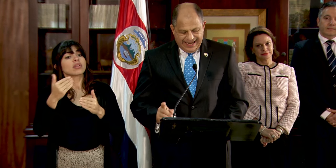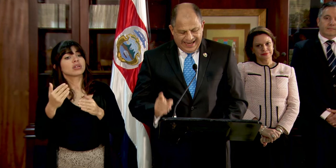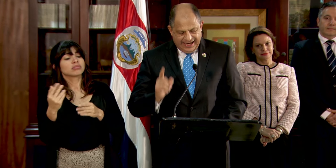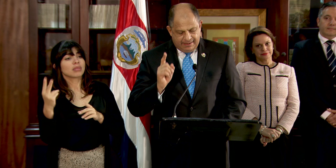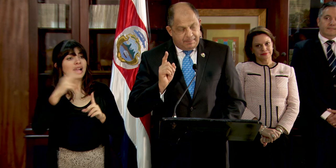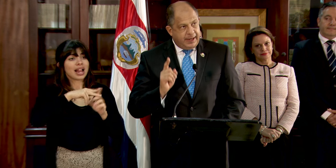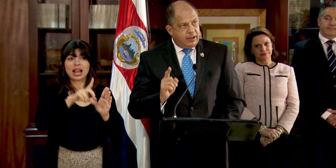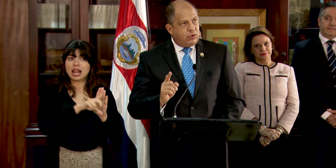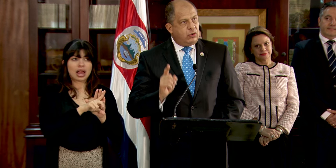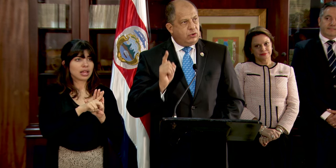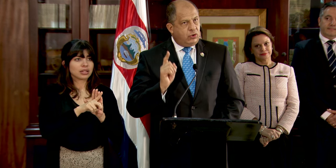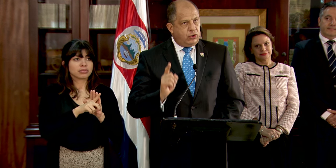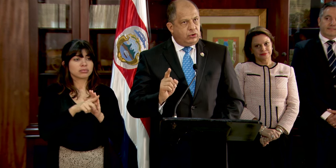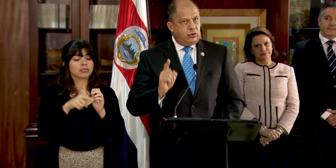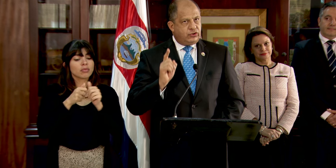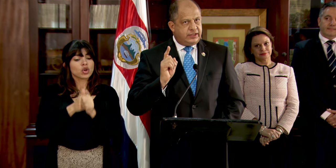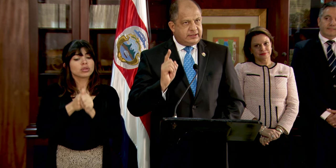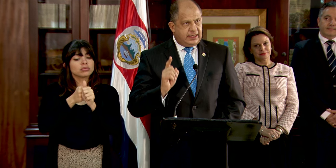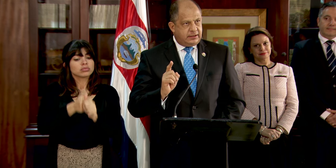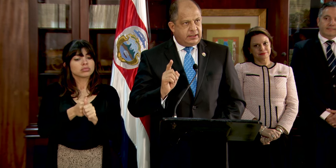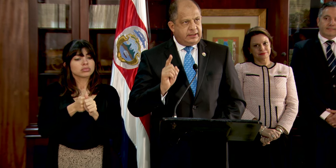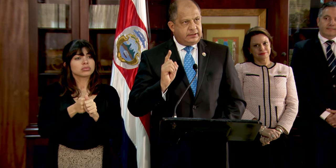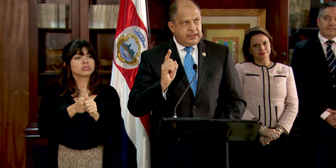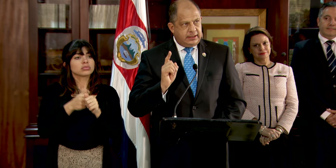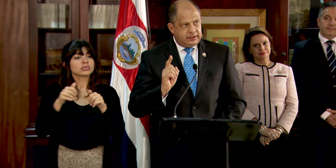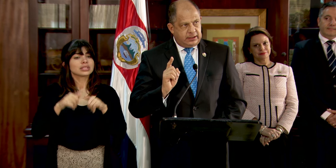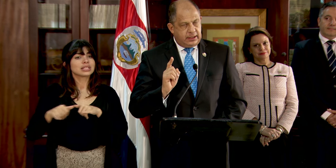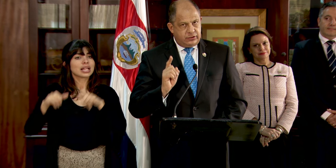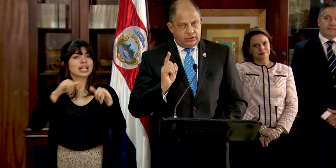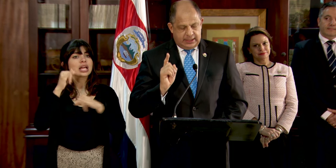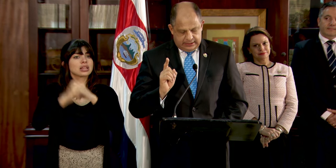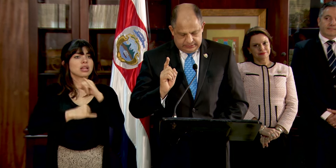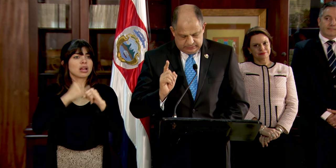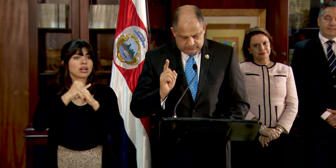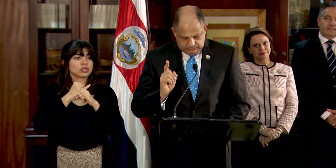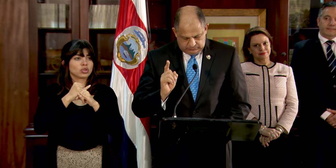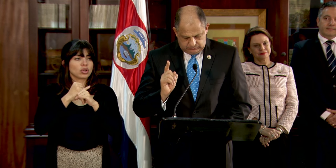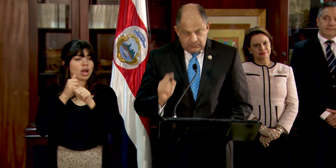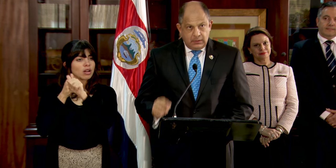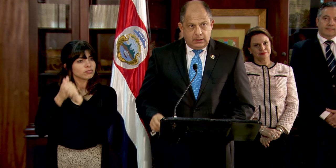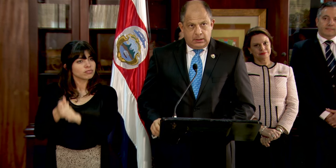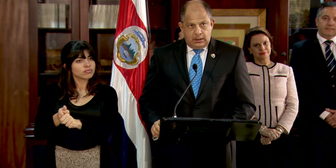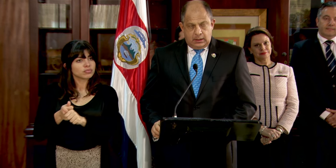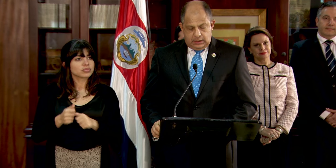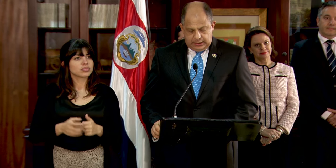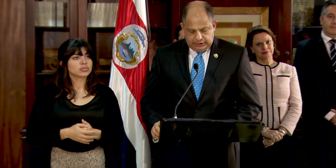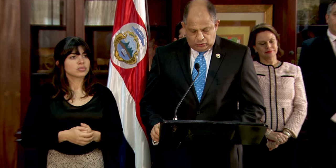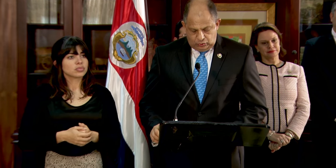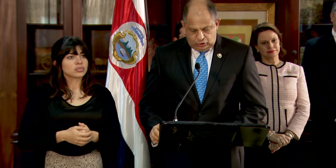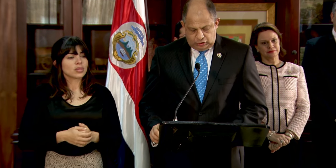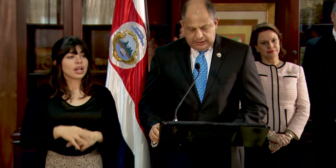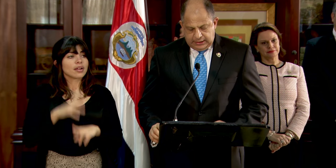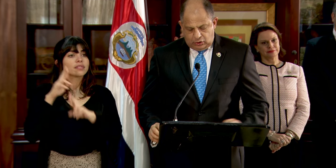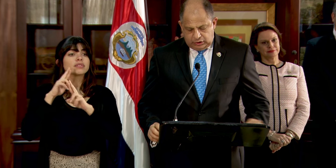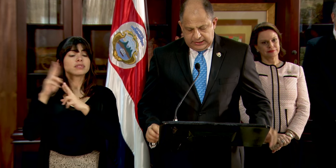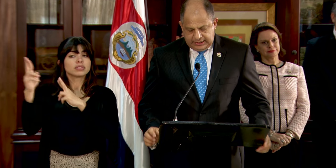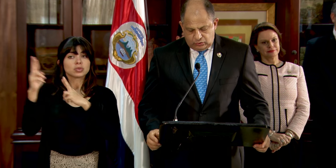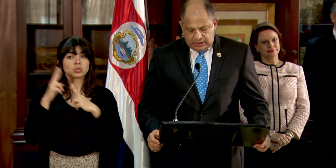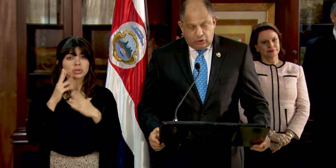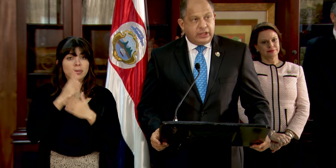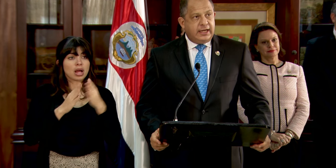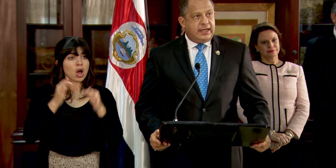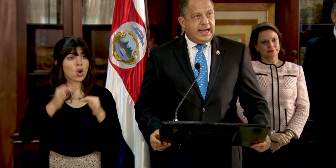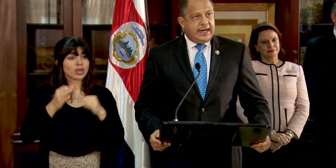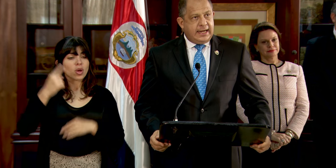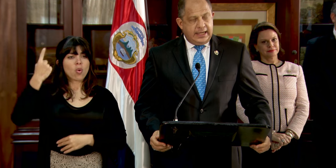en apego con los estándares internacionales. La resolución de la Corte